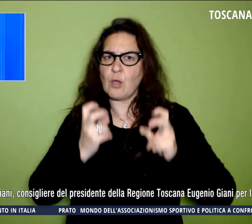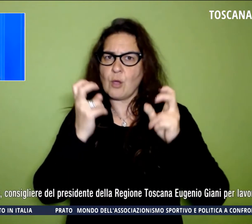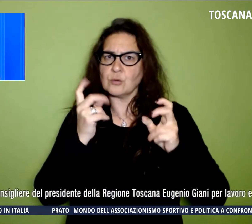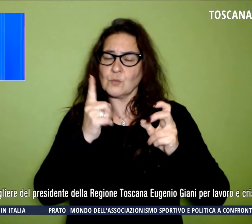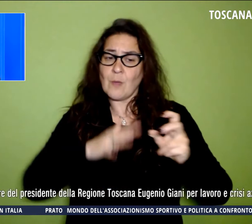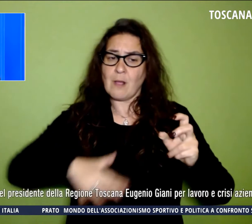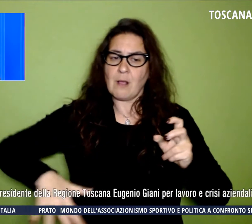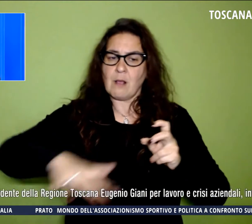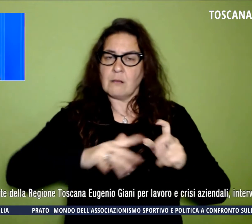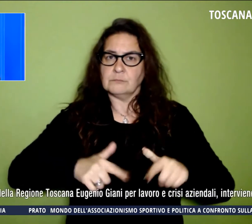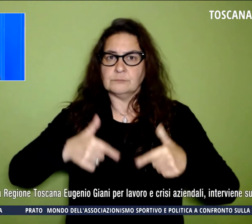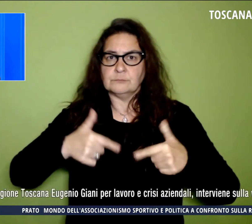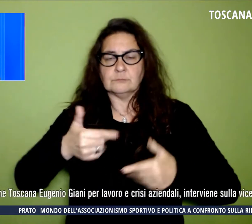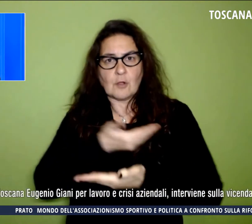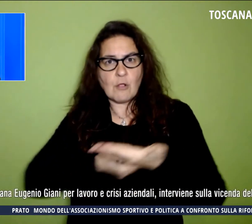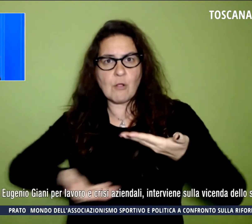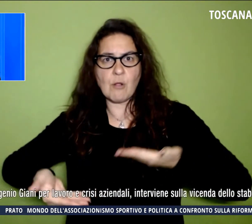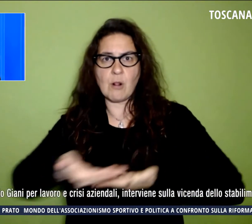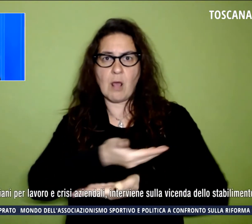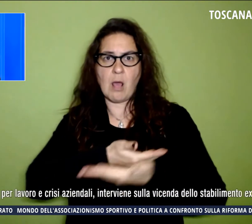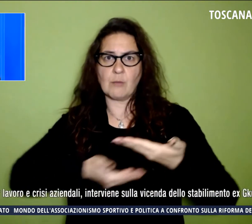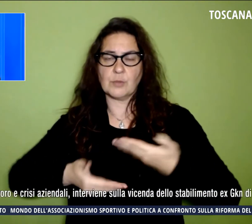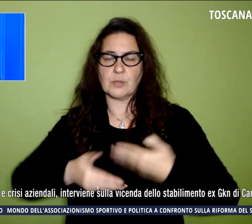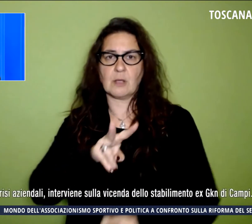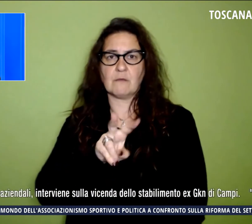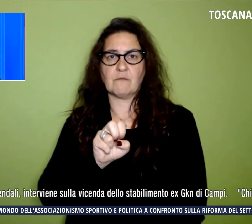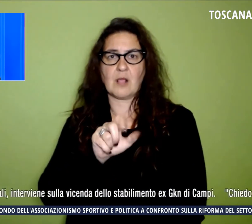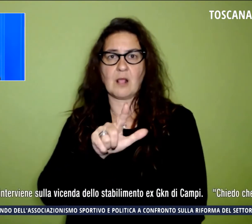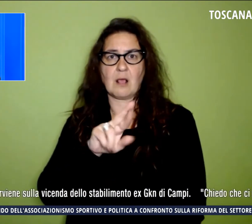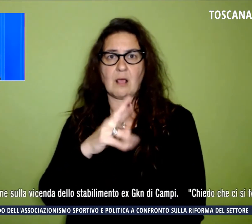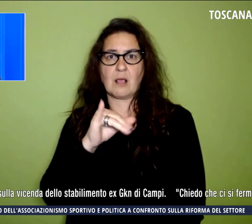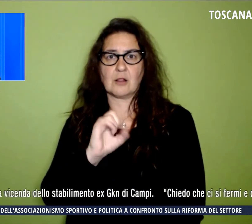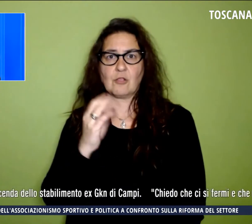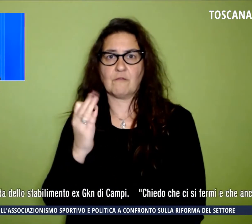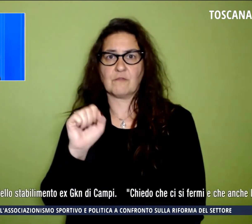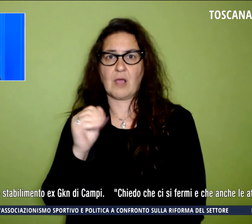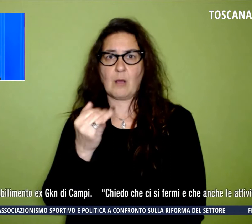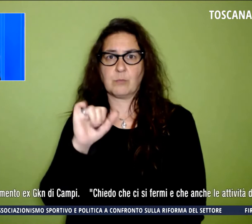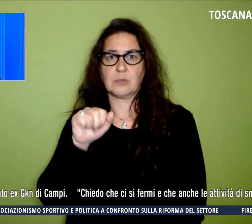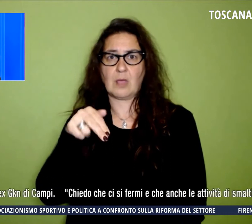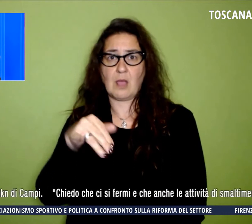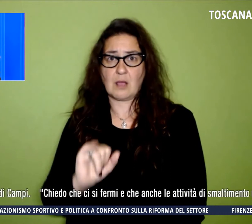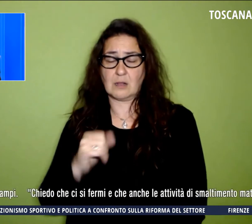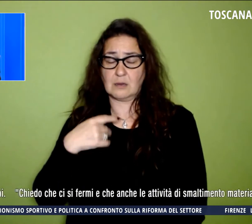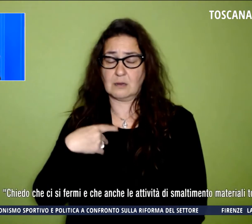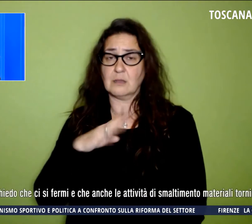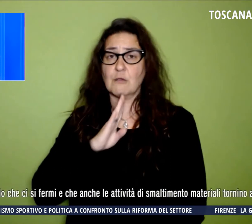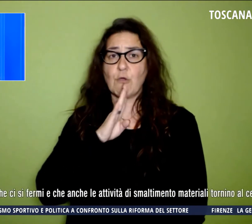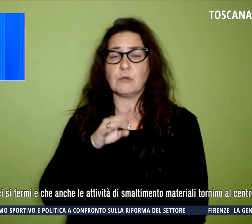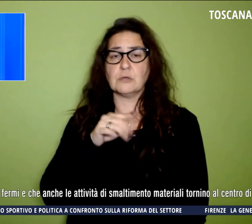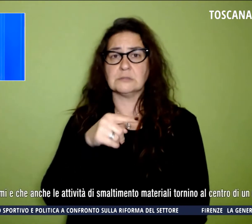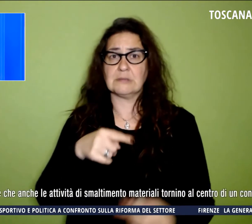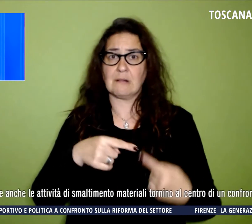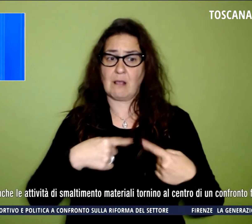condivisione. Così Valerio Fabiani, consigliere del presidente della regione toscana Gianni per